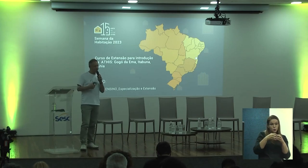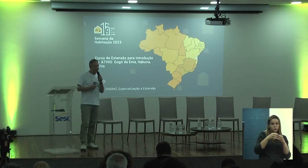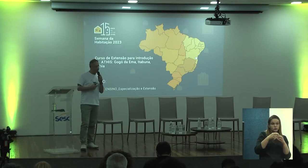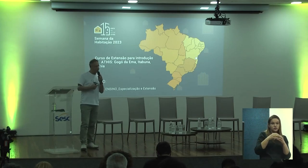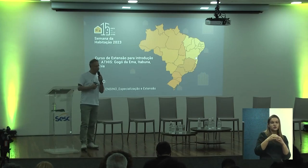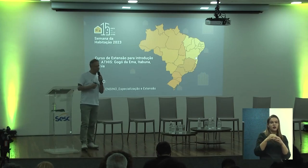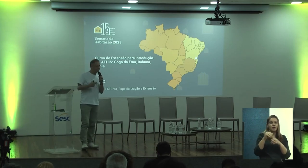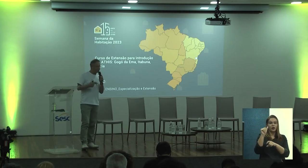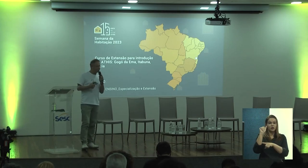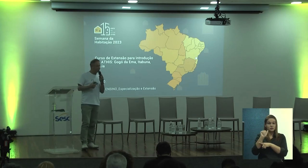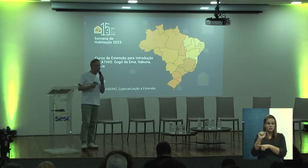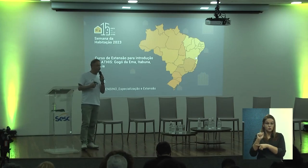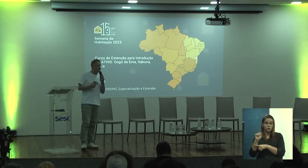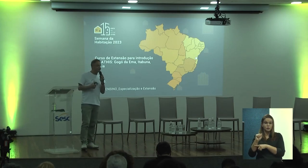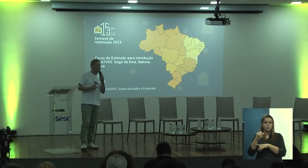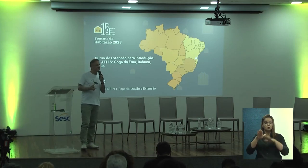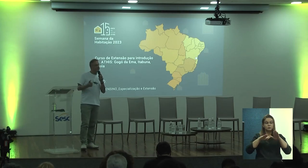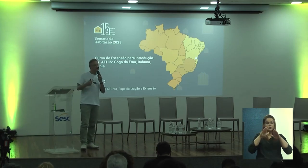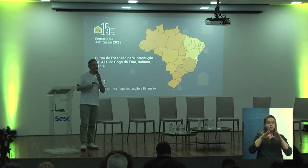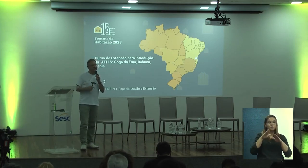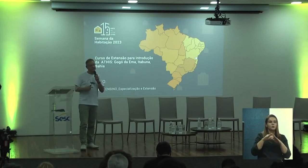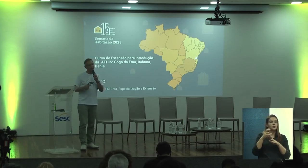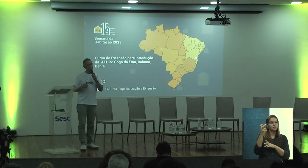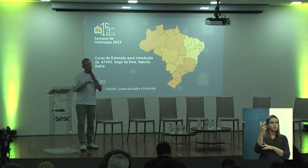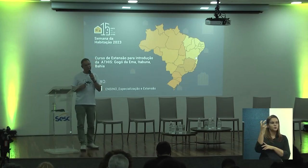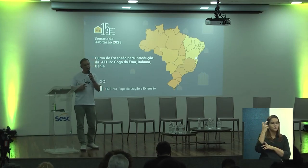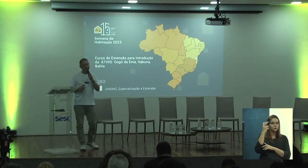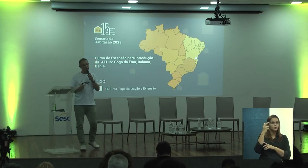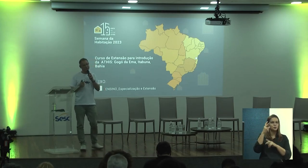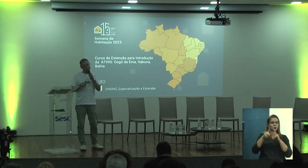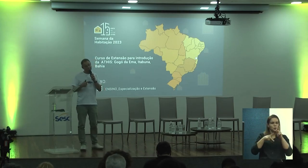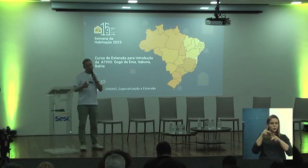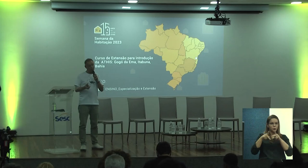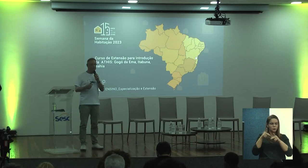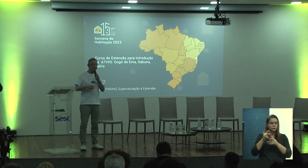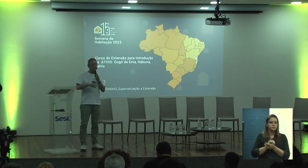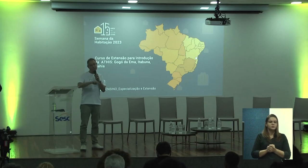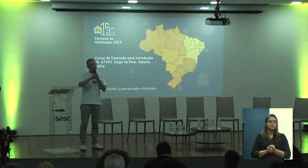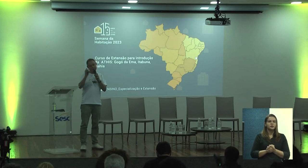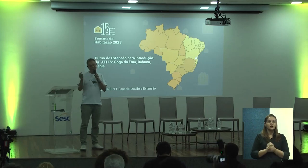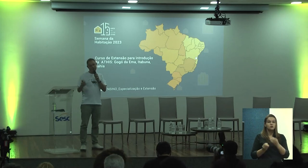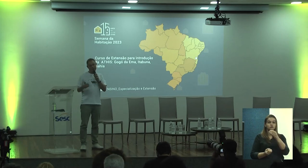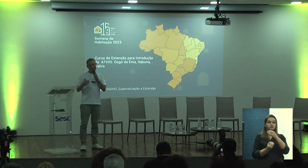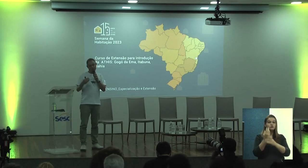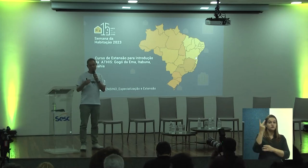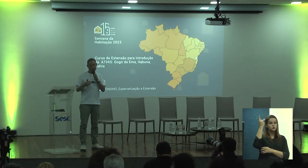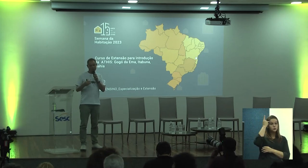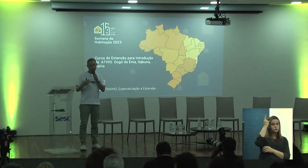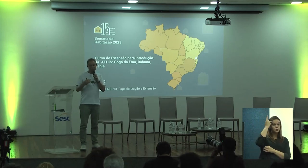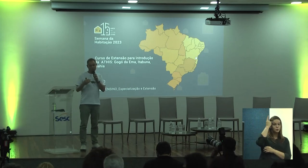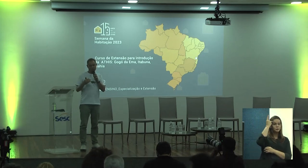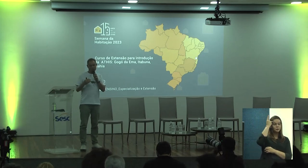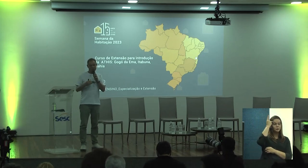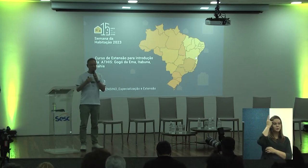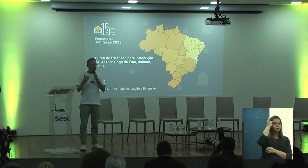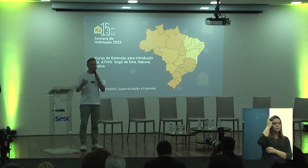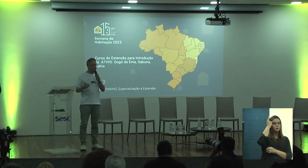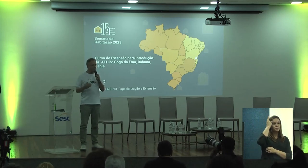é a D, Assessoria em Habitação aos Movimentos Populares. Ele foi criado em São Paulo e, por uma